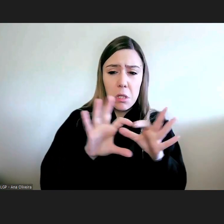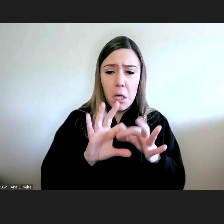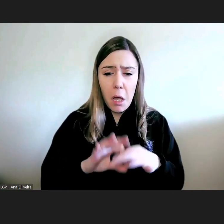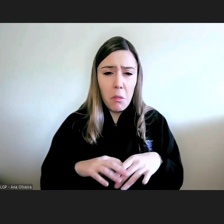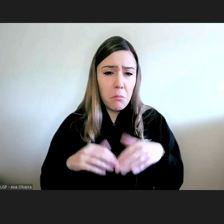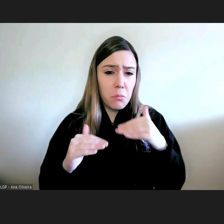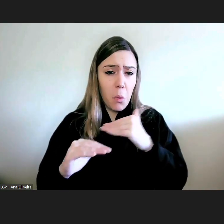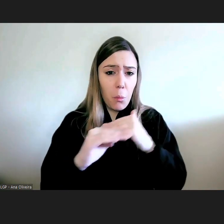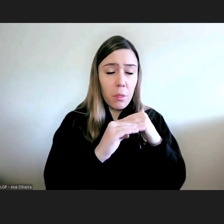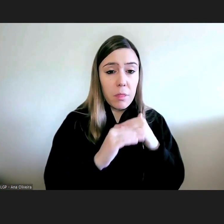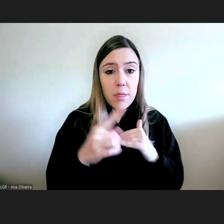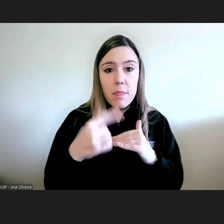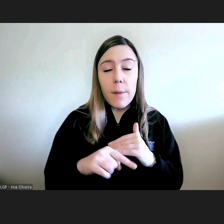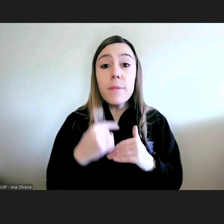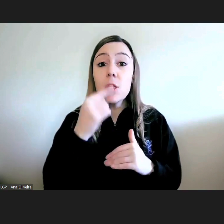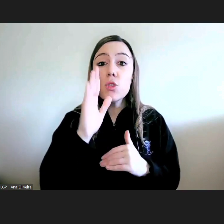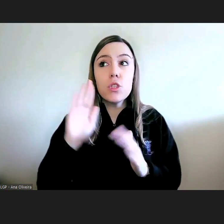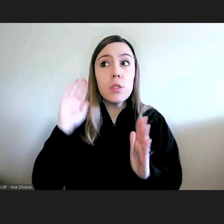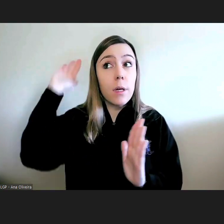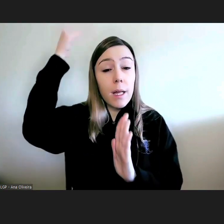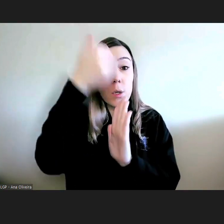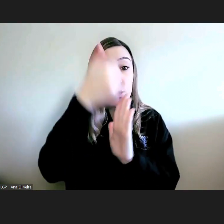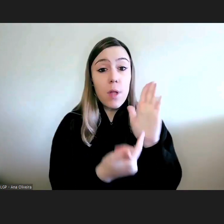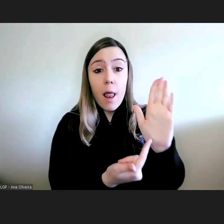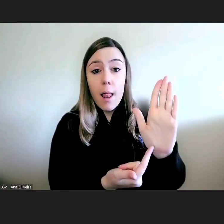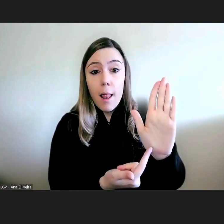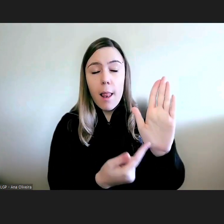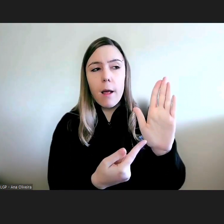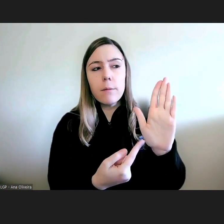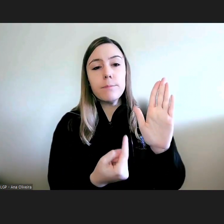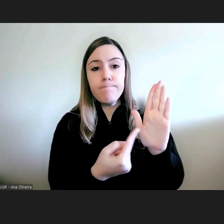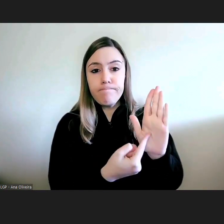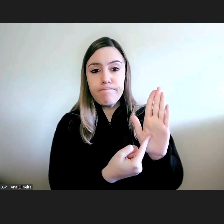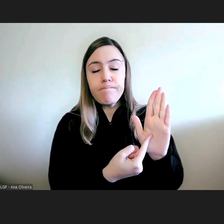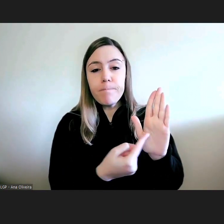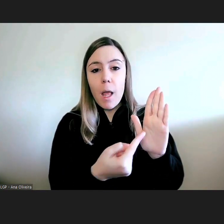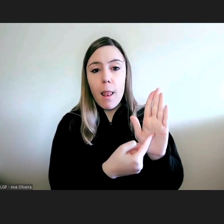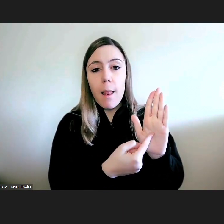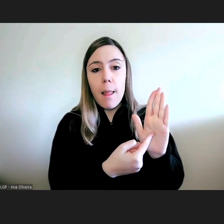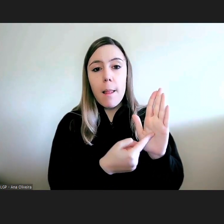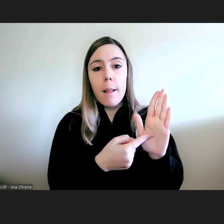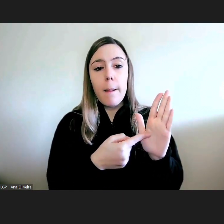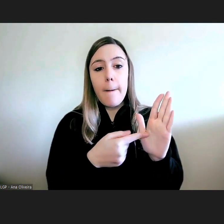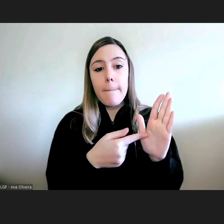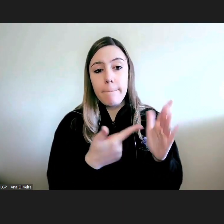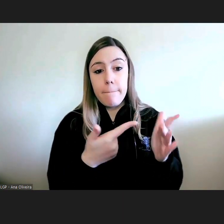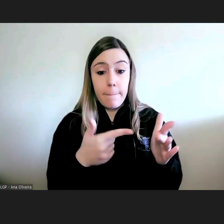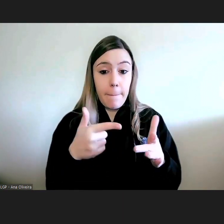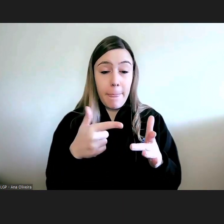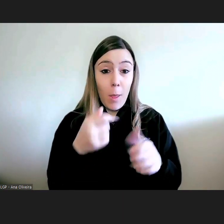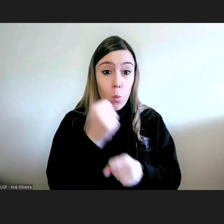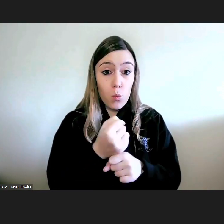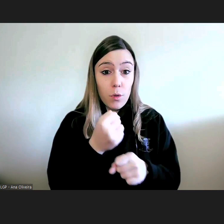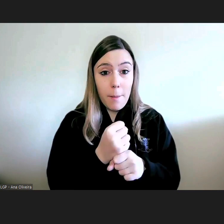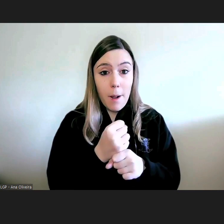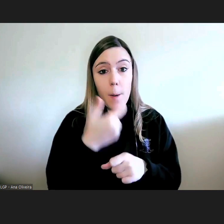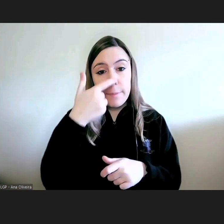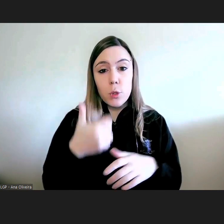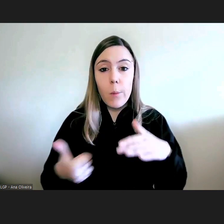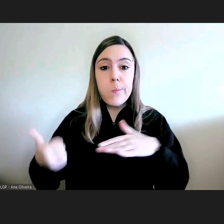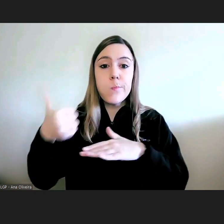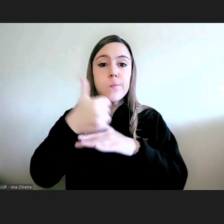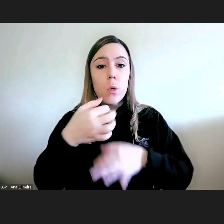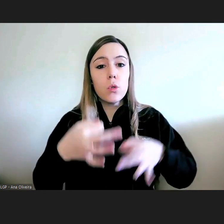Constituição tem essa dimensão que o provedor de justiça a atuação do provedor de justiça visa prevenir e